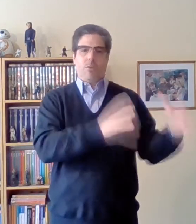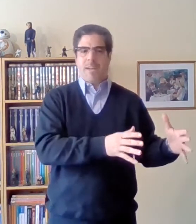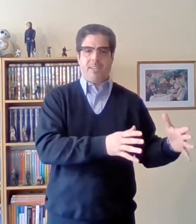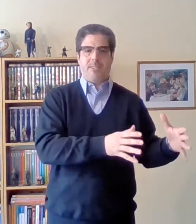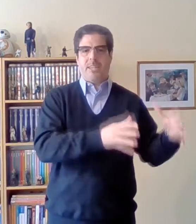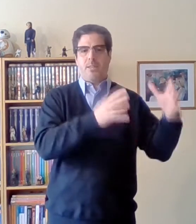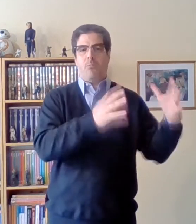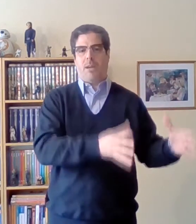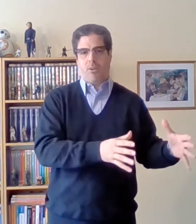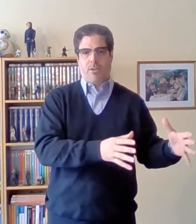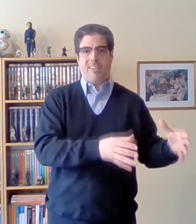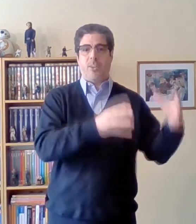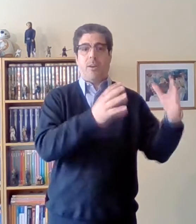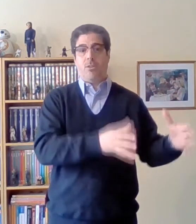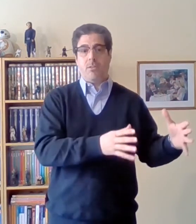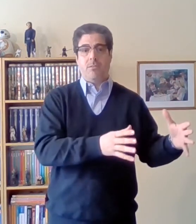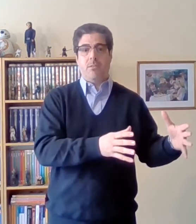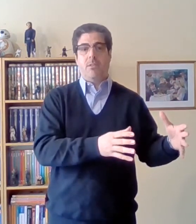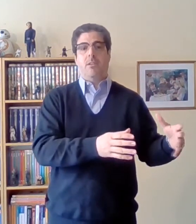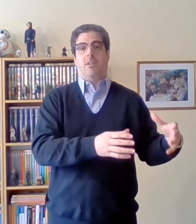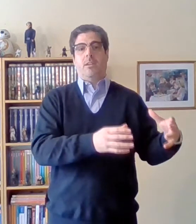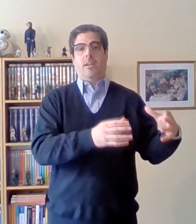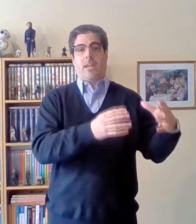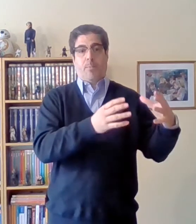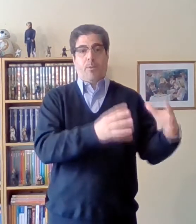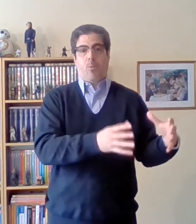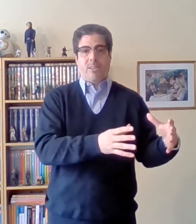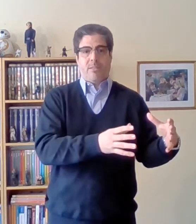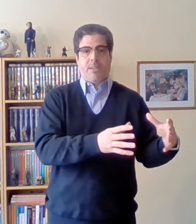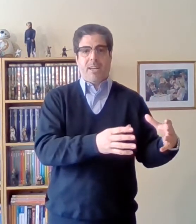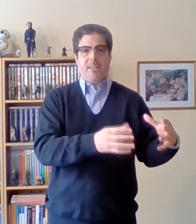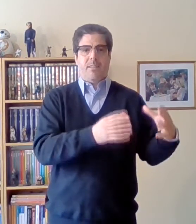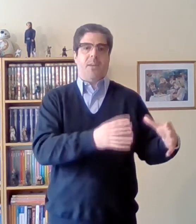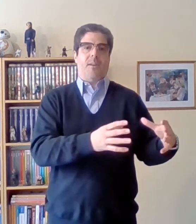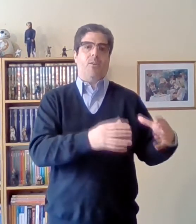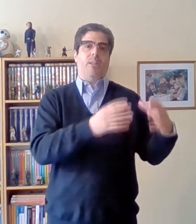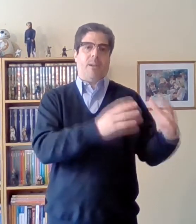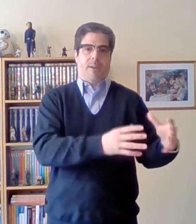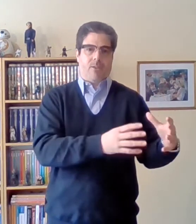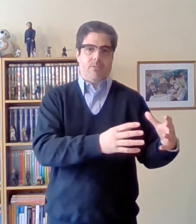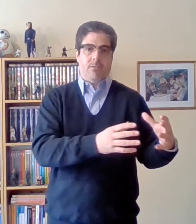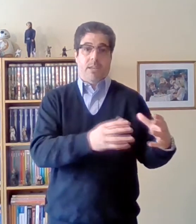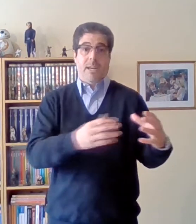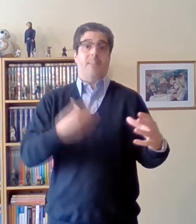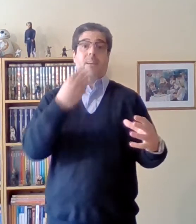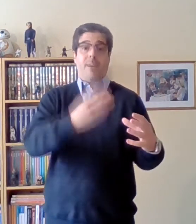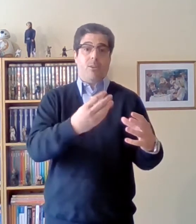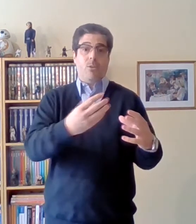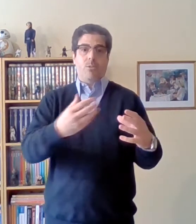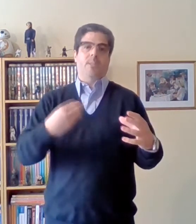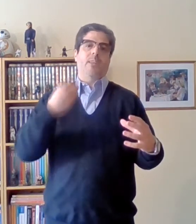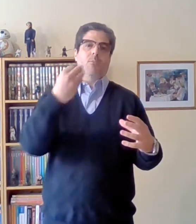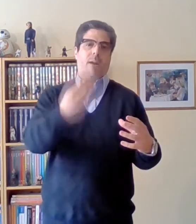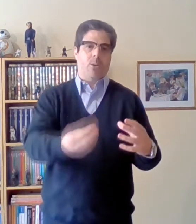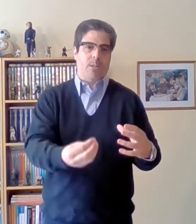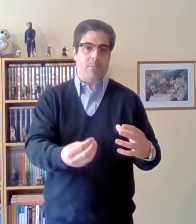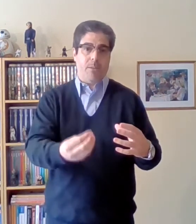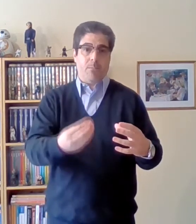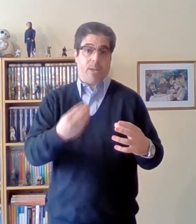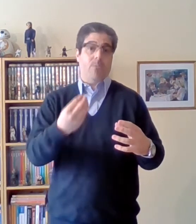mercancía tiene un valor ese valor ese valor que podemos cuantificar tiene que ver con el trabajo el trabajo tiene un valor también porque es